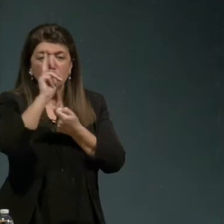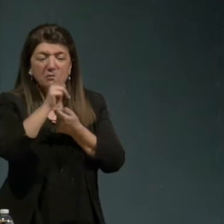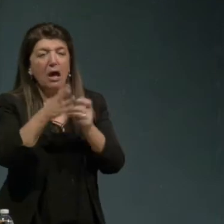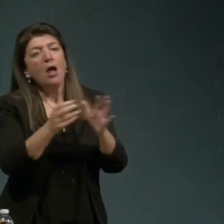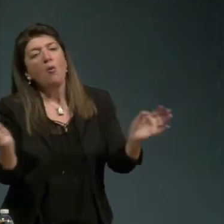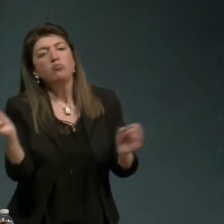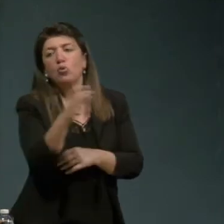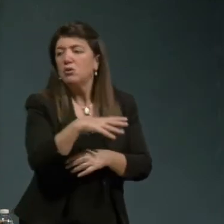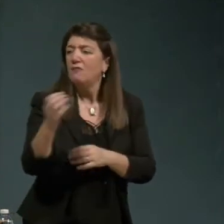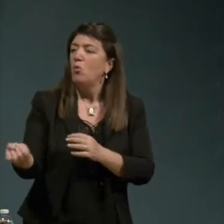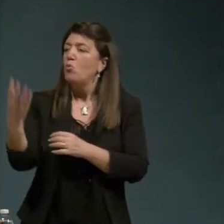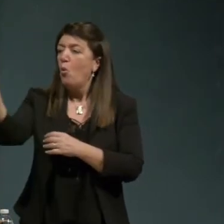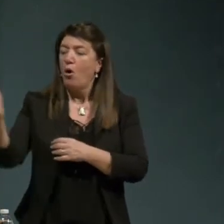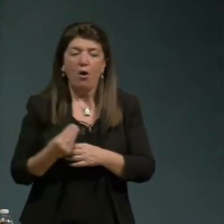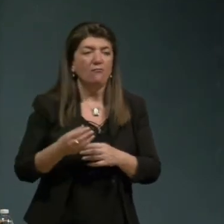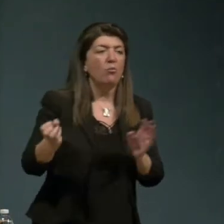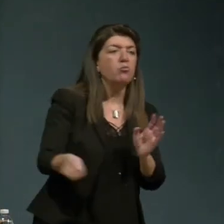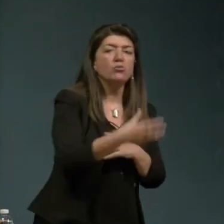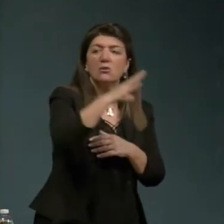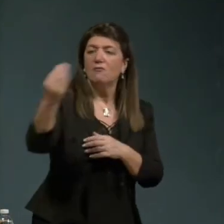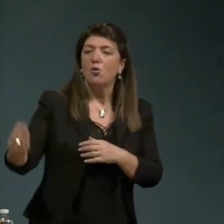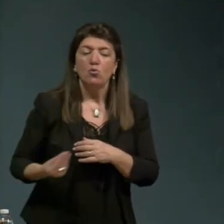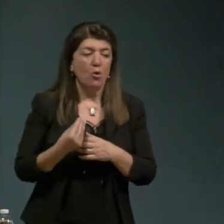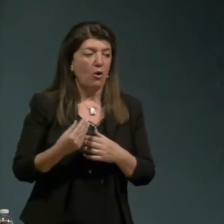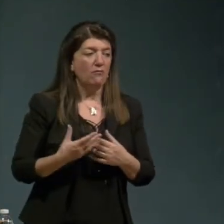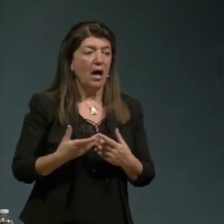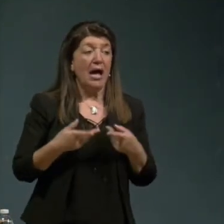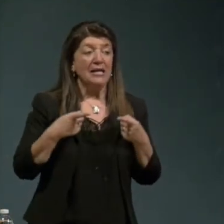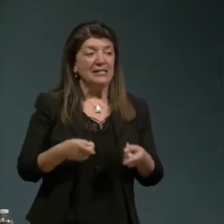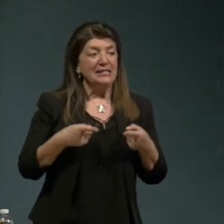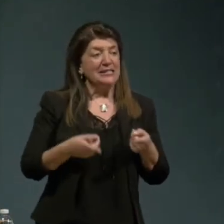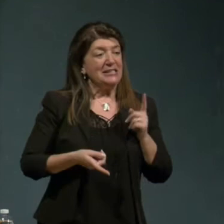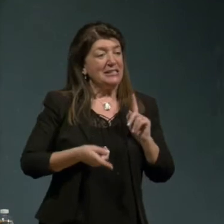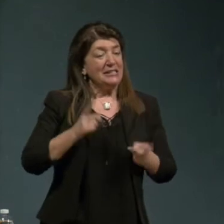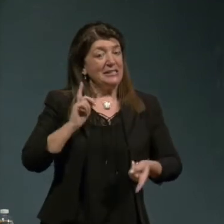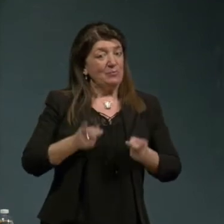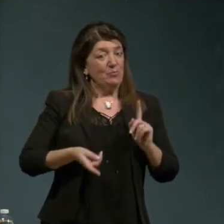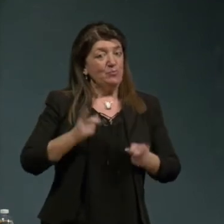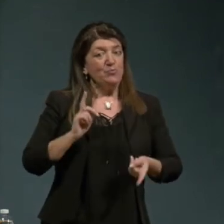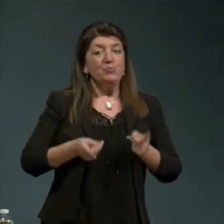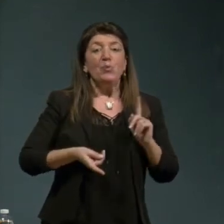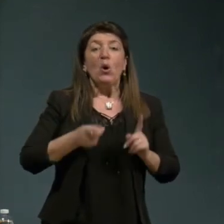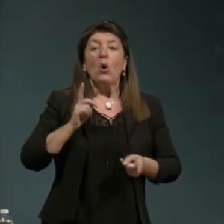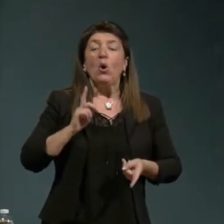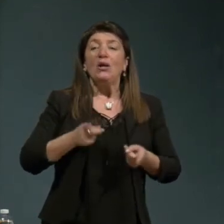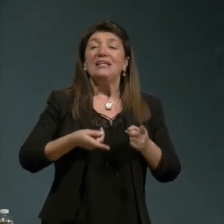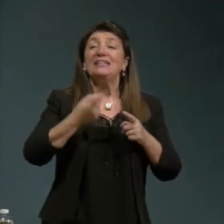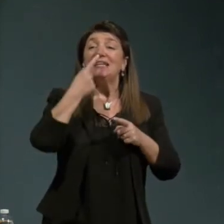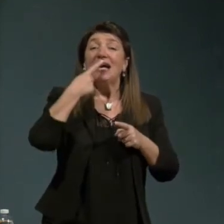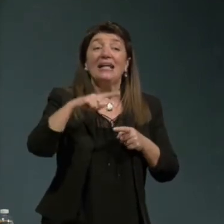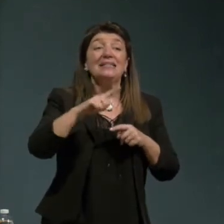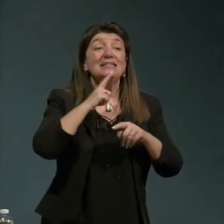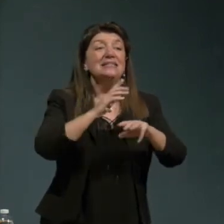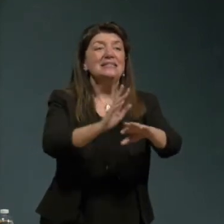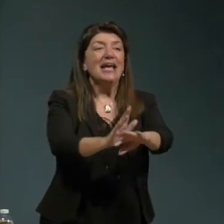ha una politica che ho chiamato politica di civilizzazione